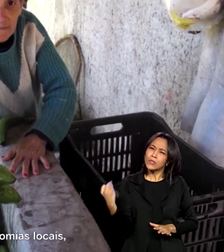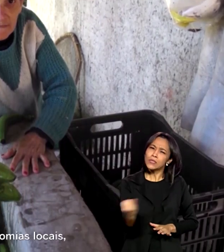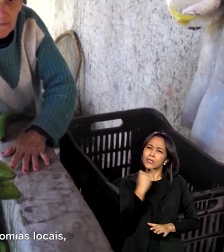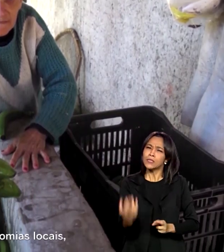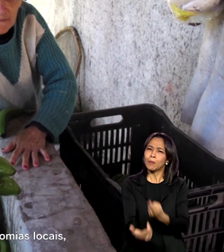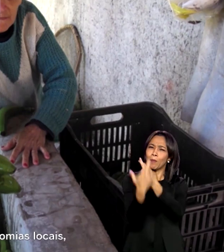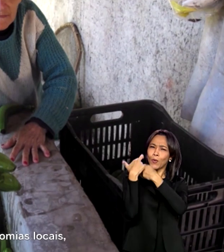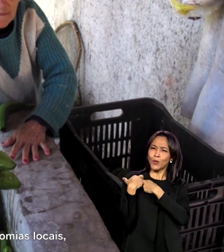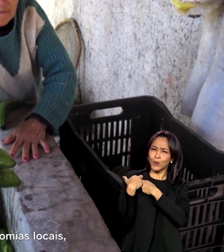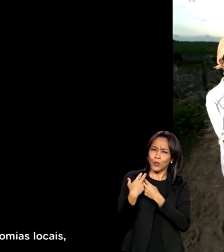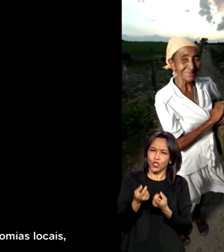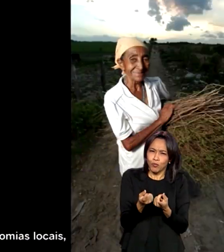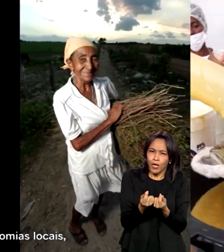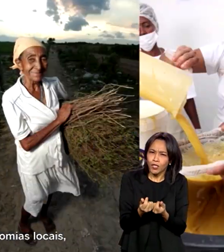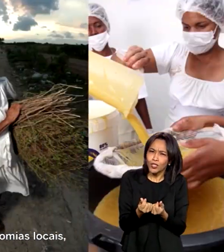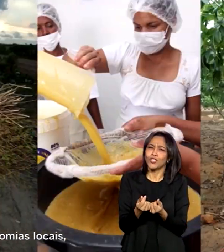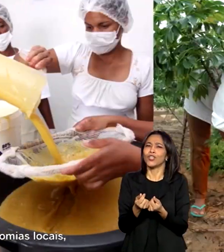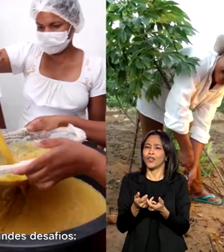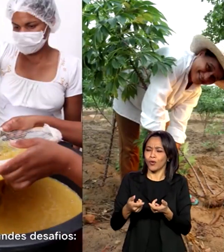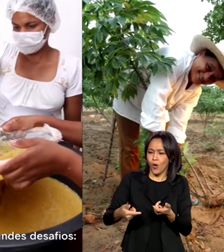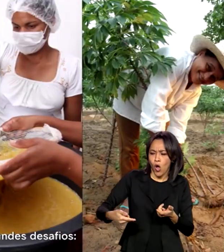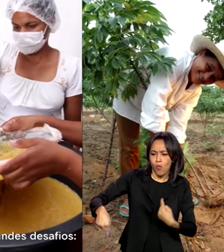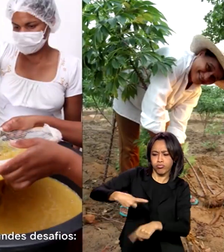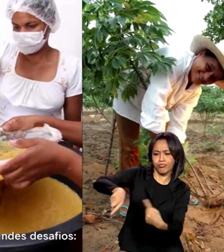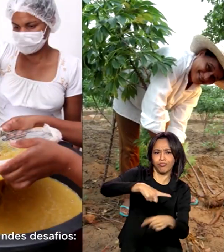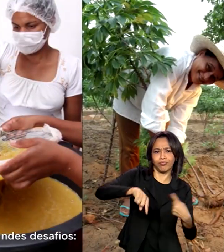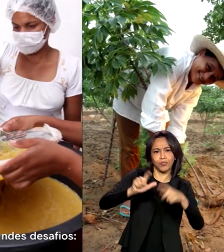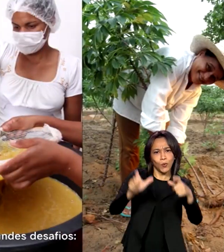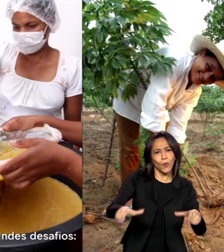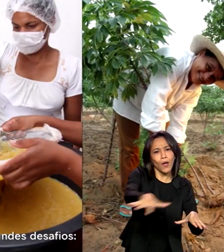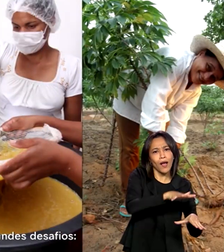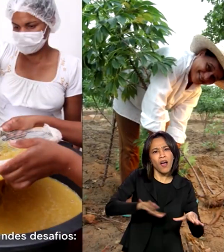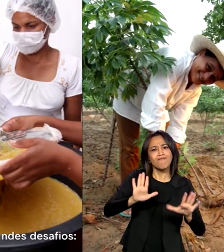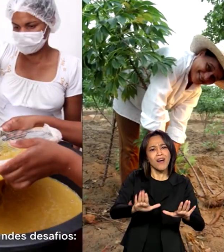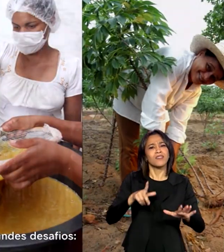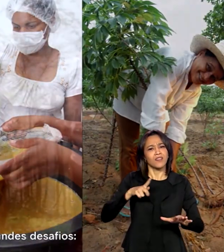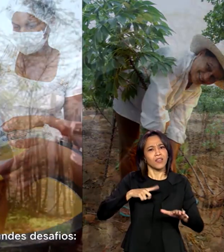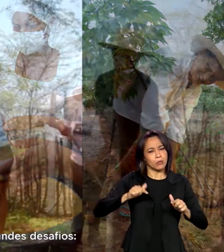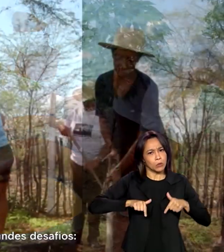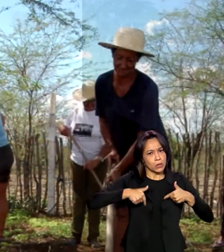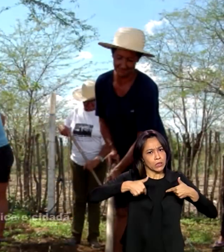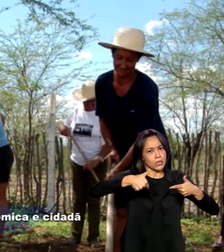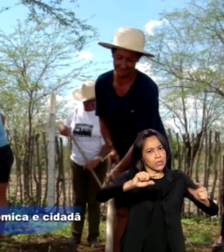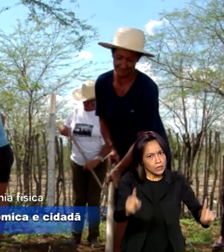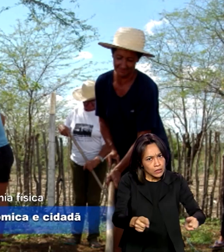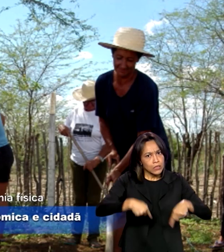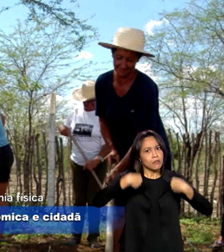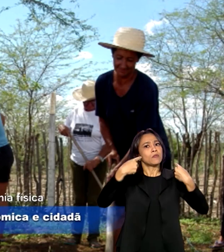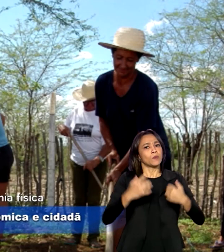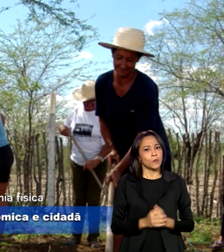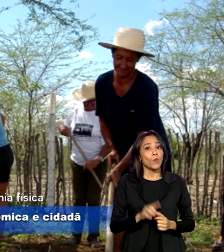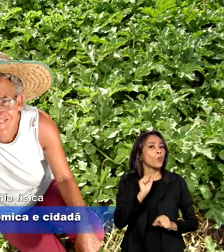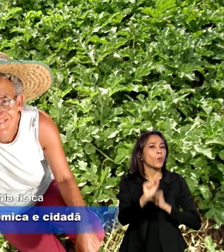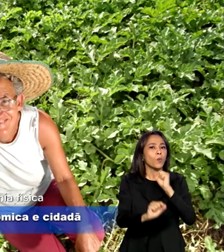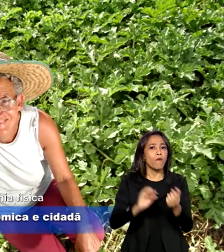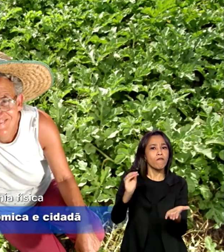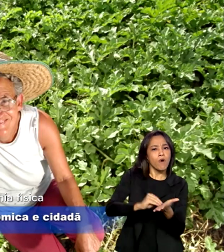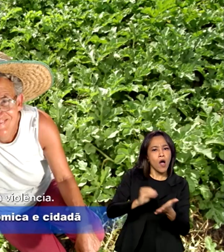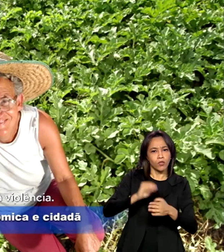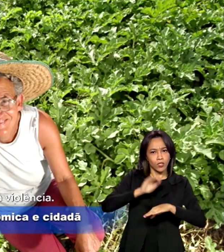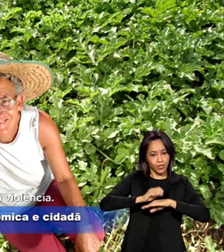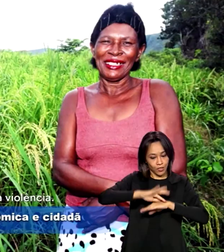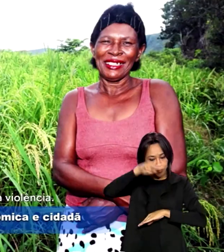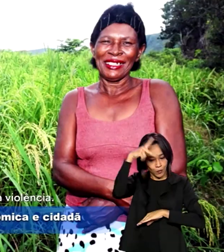na geração de renda para as economias locais, elas ainda enfrentam grandes desafios. A falta de autonomia